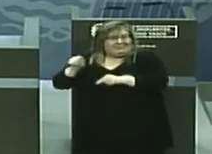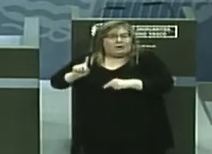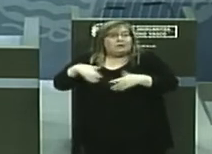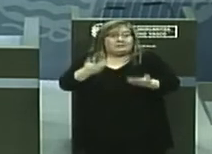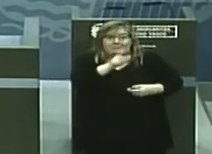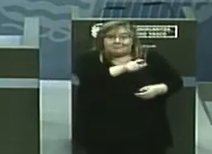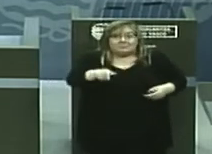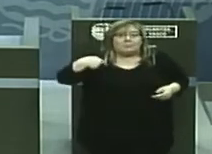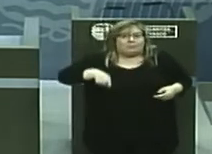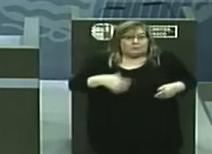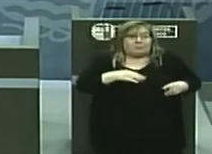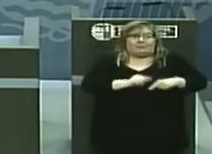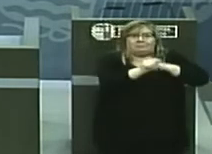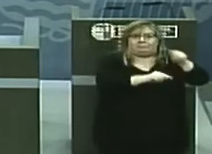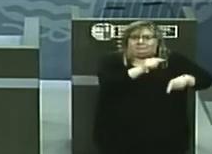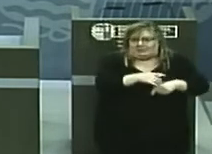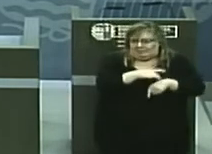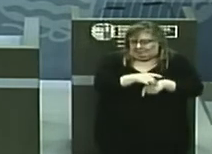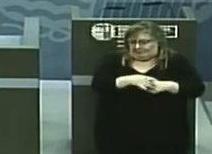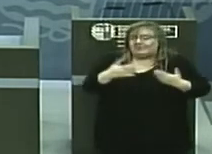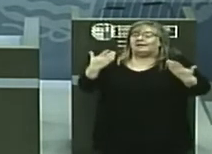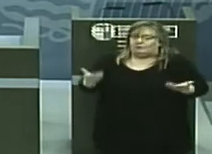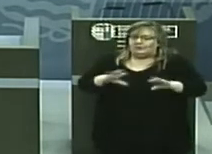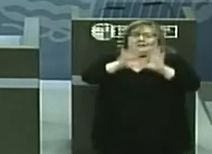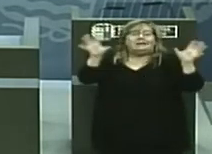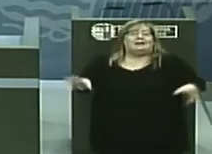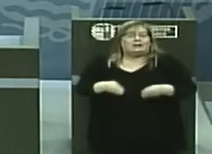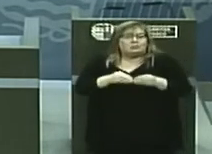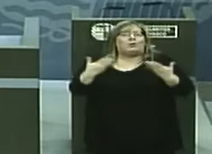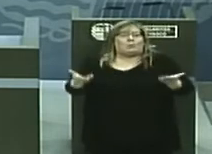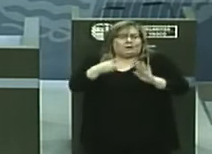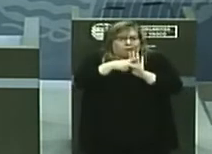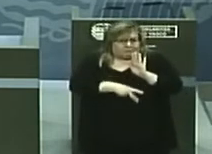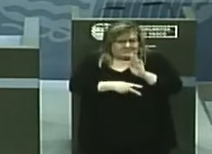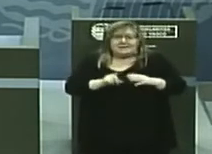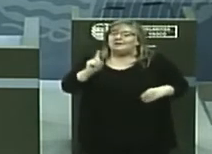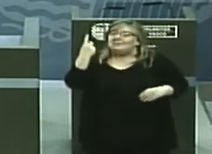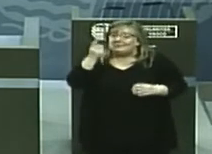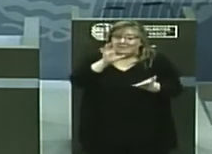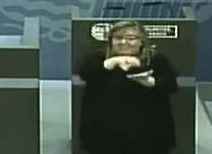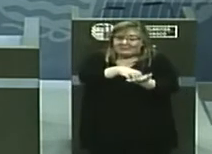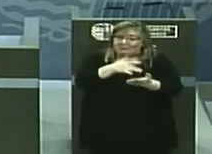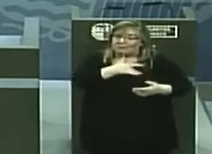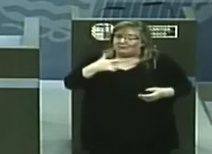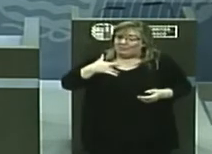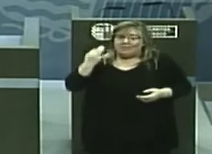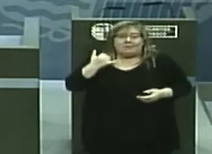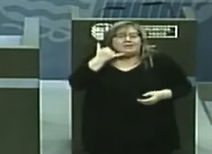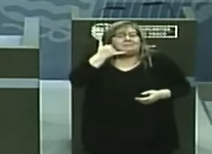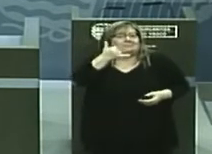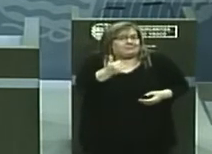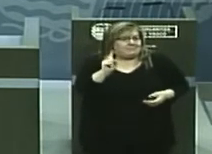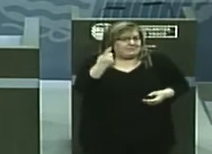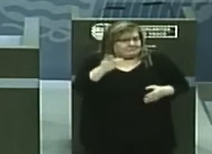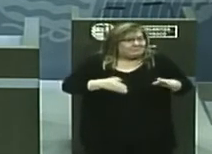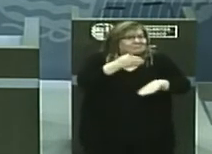profesionales. Y que en síntesis serían llamar por teléfono al centro de salud antes de acudir